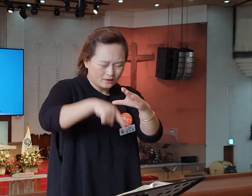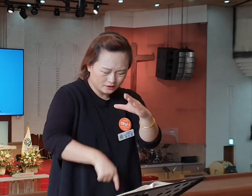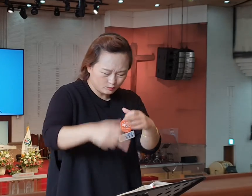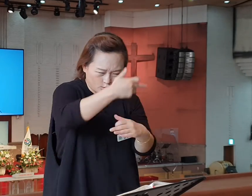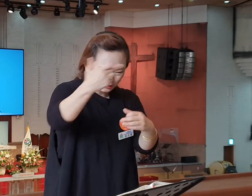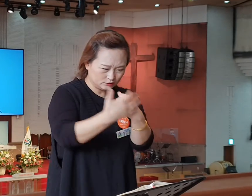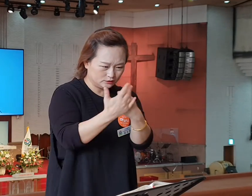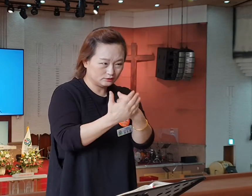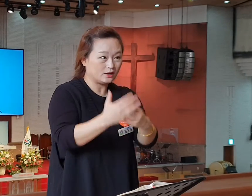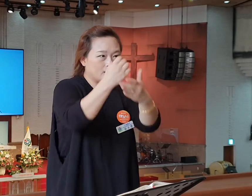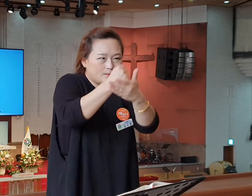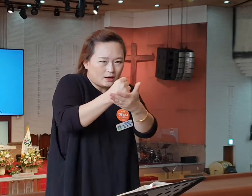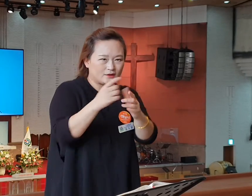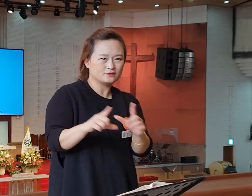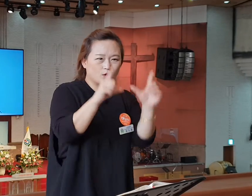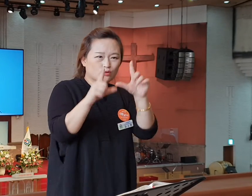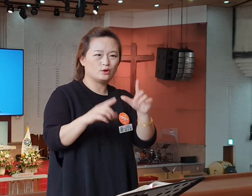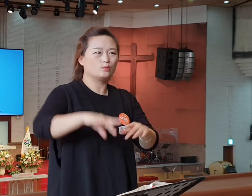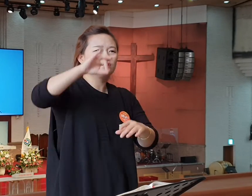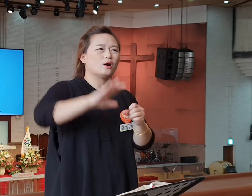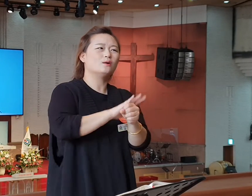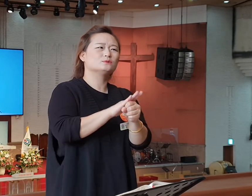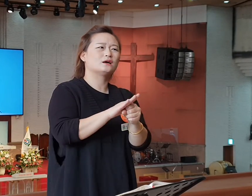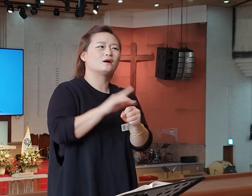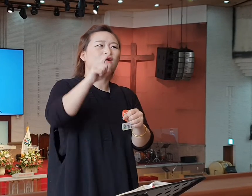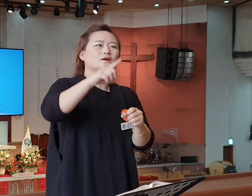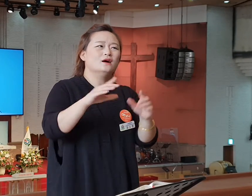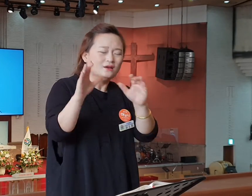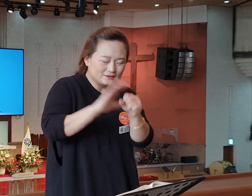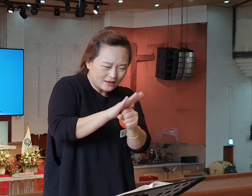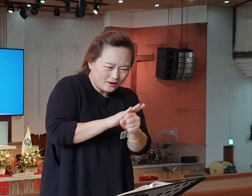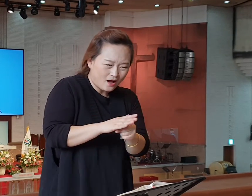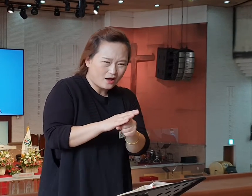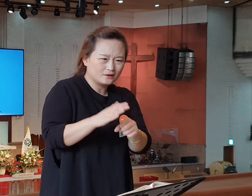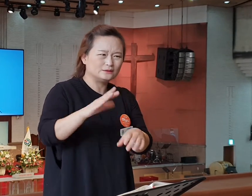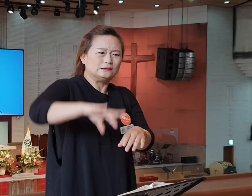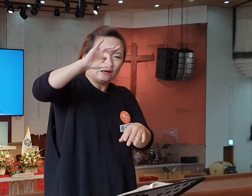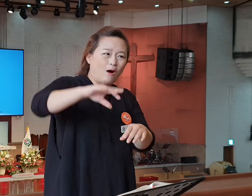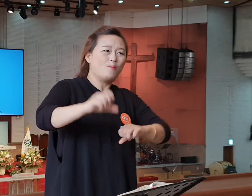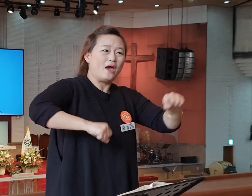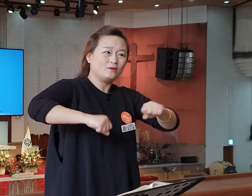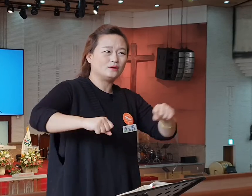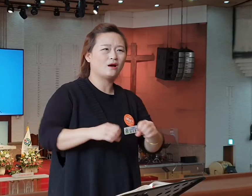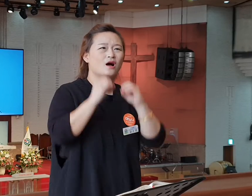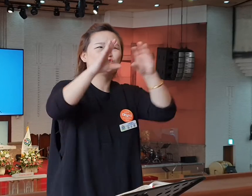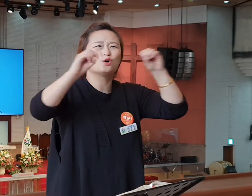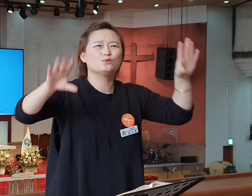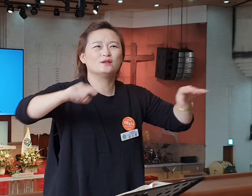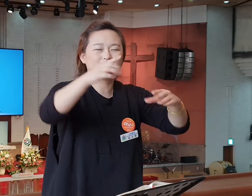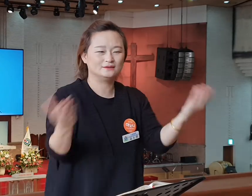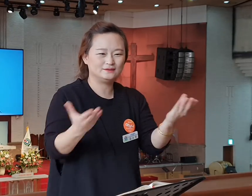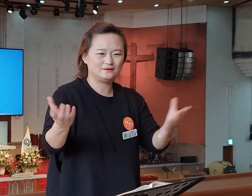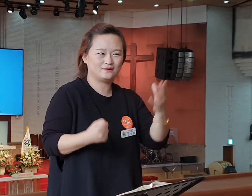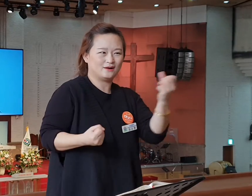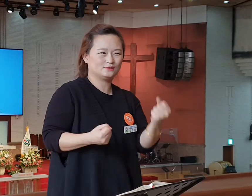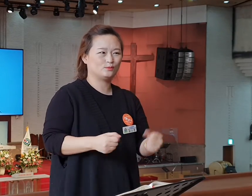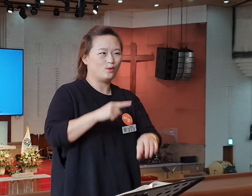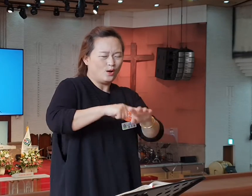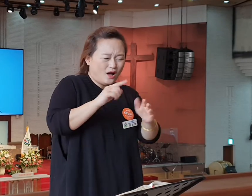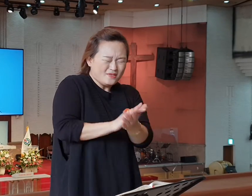받아 누리며 어떻게 처음 살아, 그 사랑은 어떻게 처음 되니 이 사람들을 전도하는 그 일로 나타났습니다.